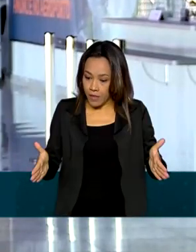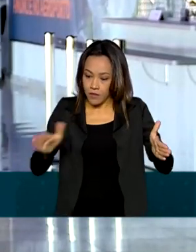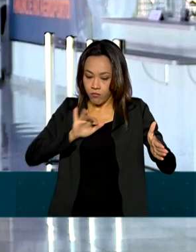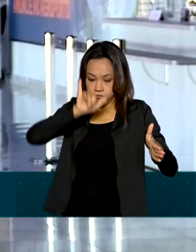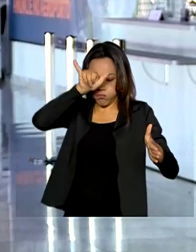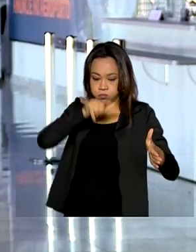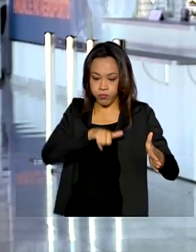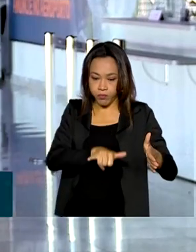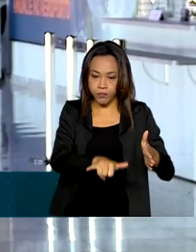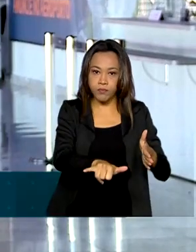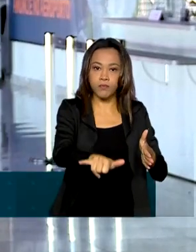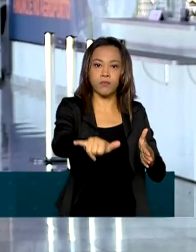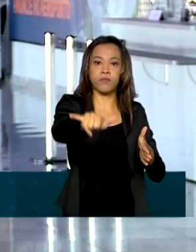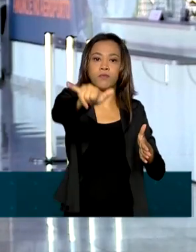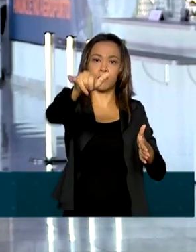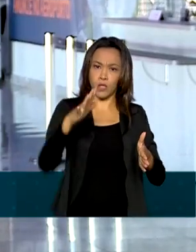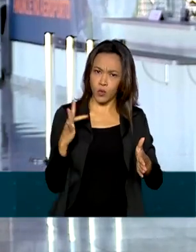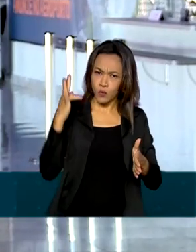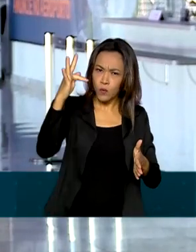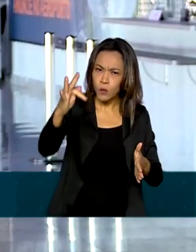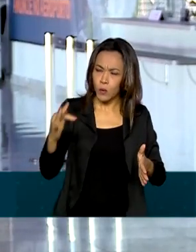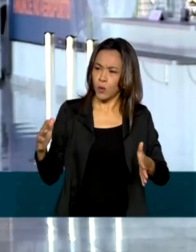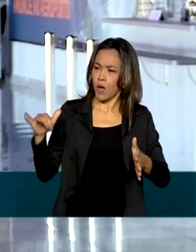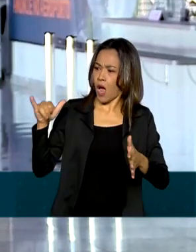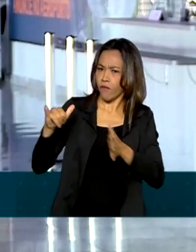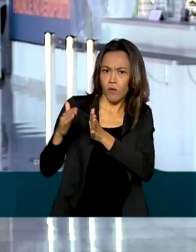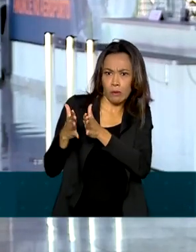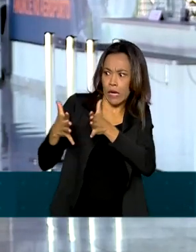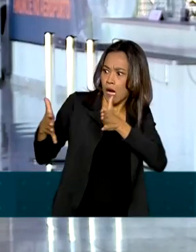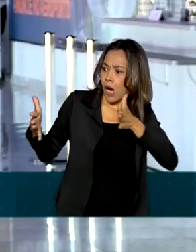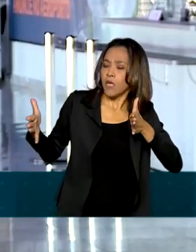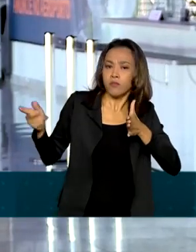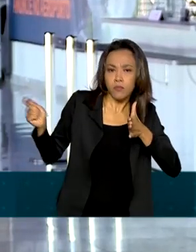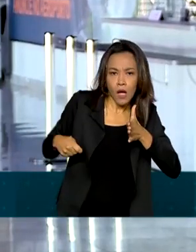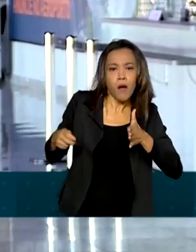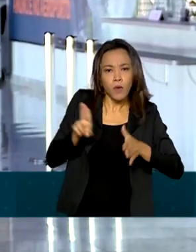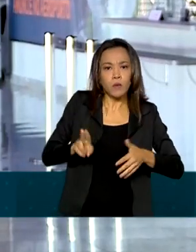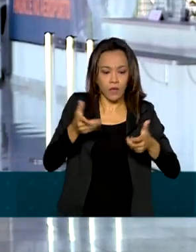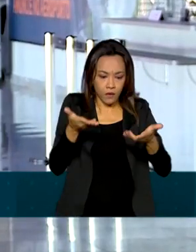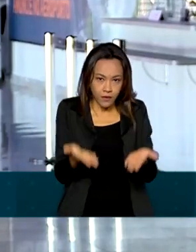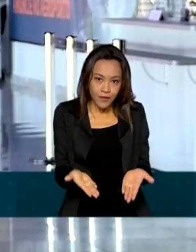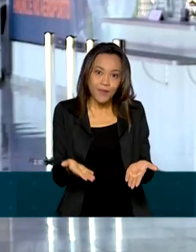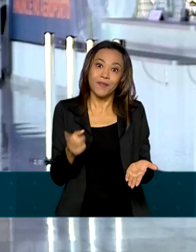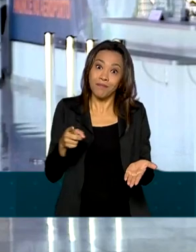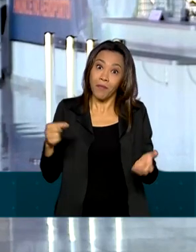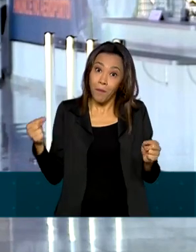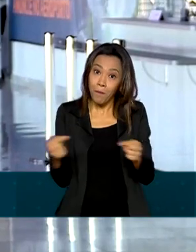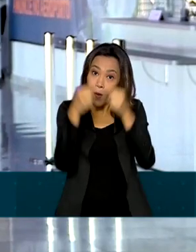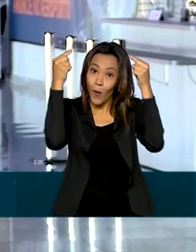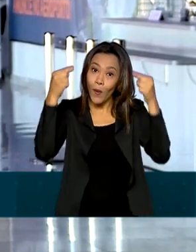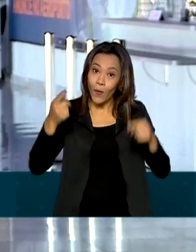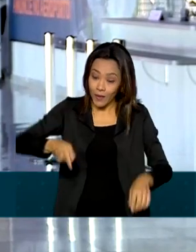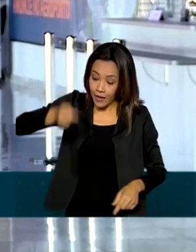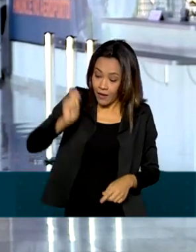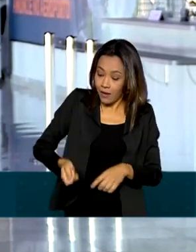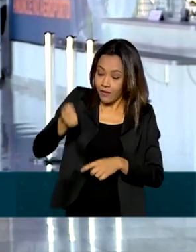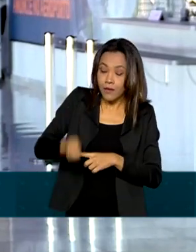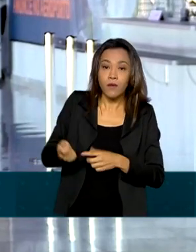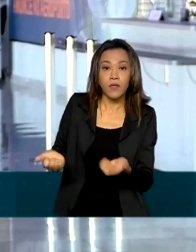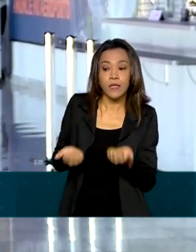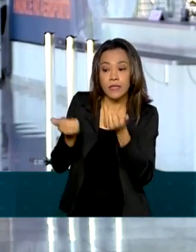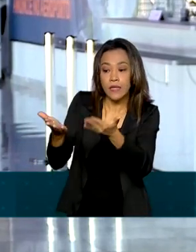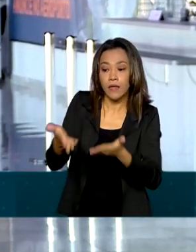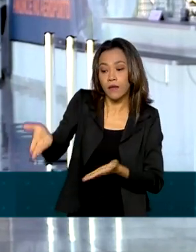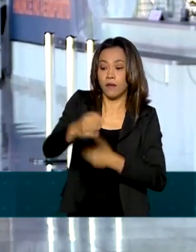que vai permitir que no futuro aviões de grande porte operem por aqui, coincidiu com o leilão que concedeu à iniciativa privada